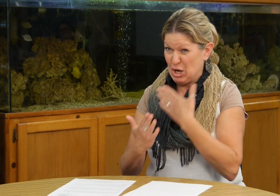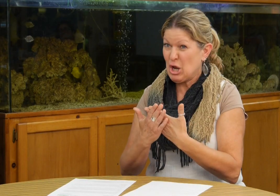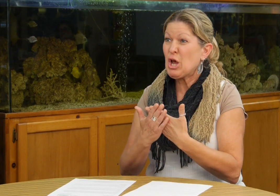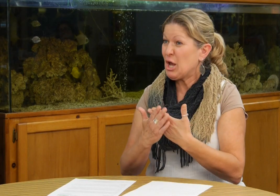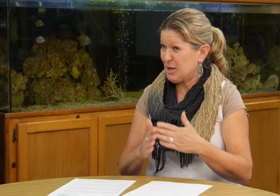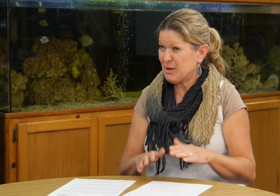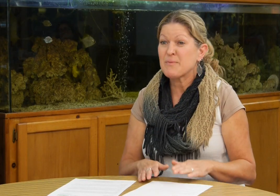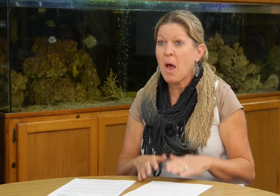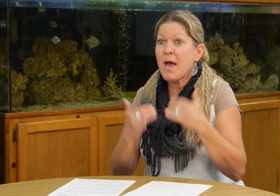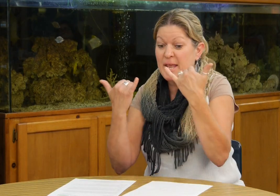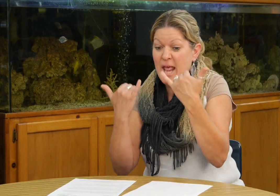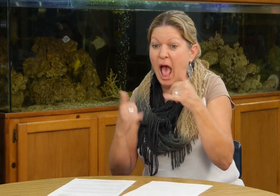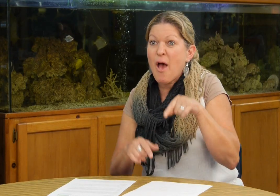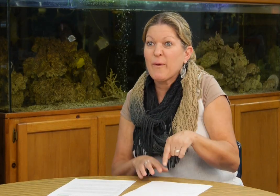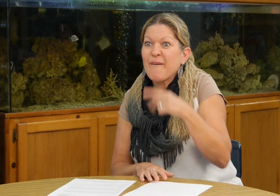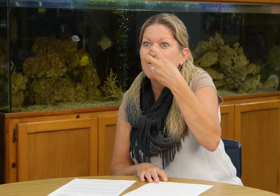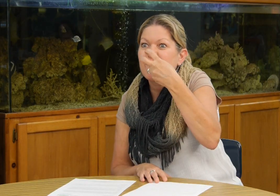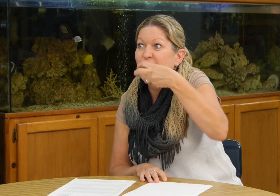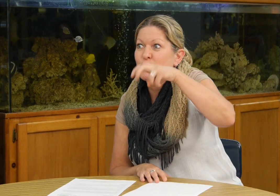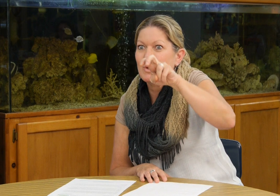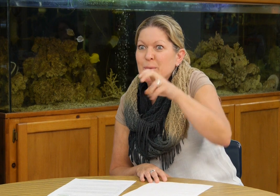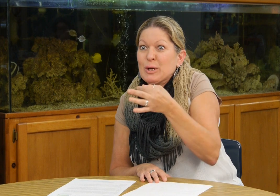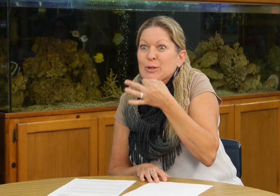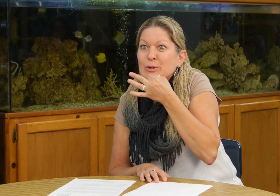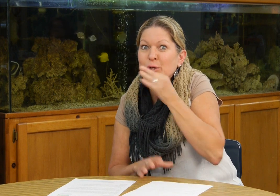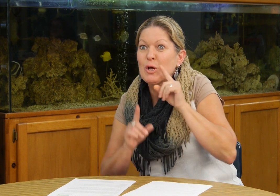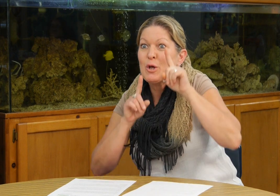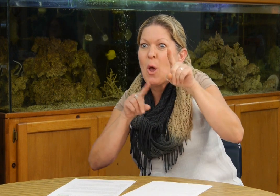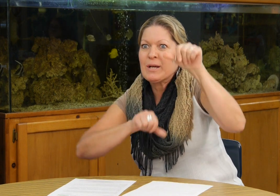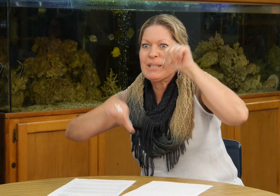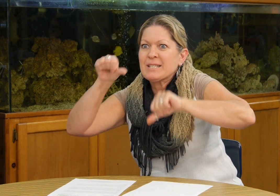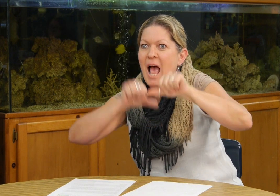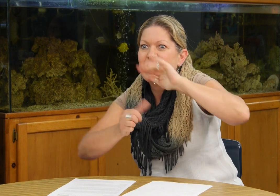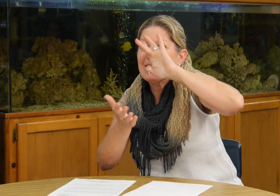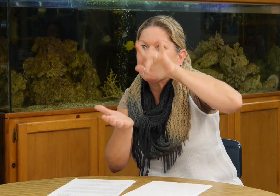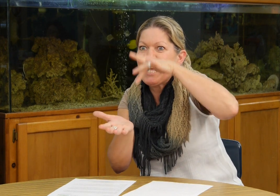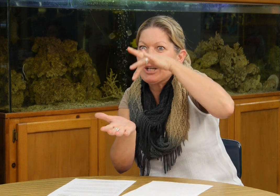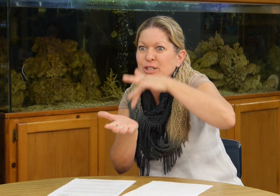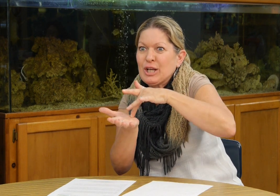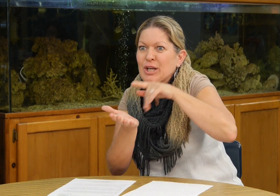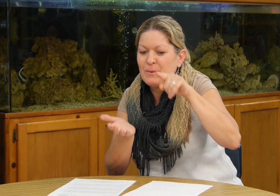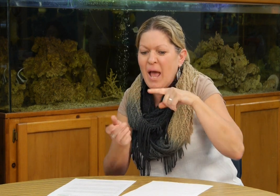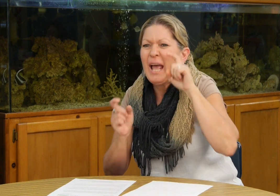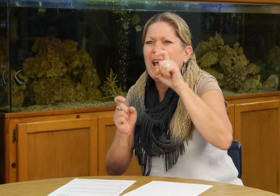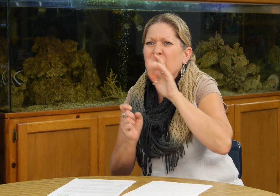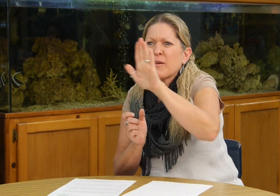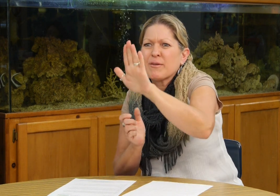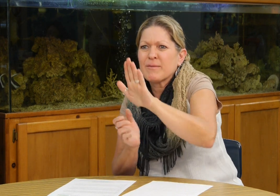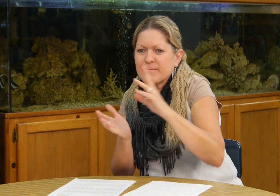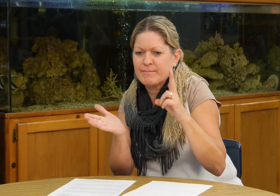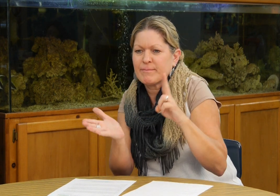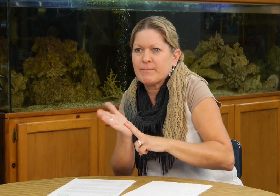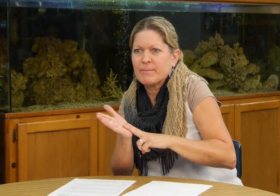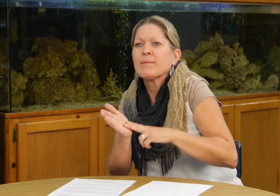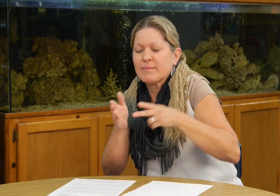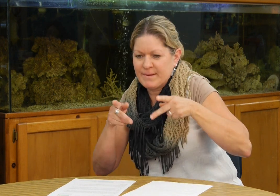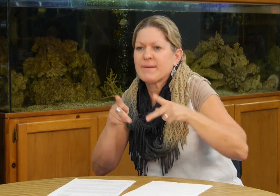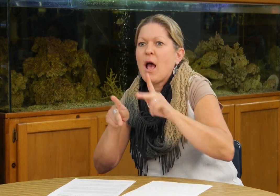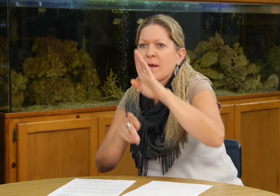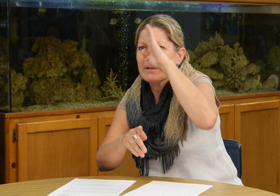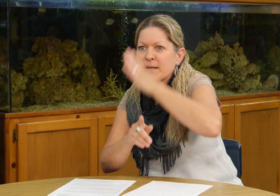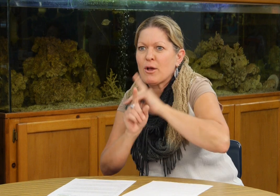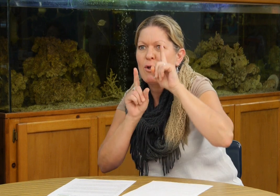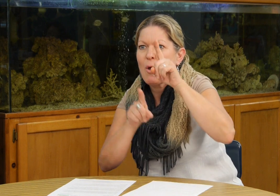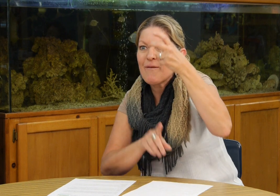no eso sería todo prácticamente ah también quiero decirle que vamos a tener una excursión vamos a ir al centro de ciencias y necesita